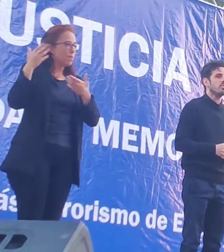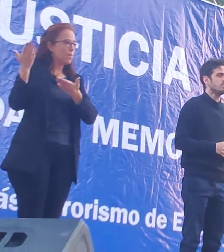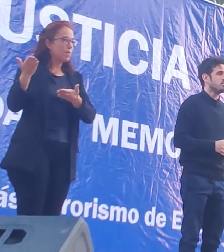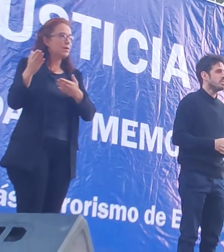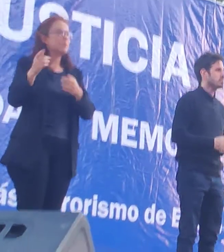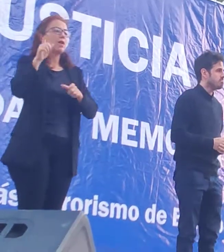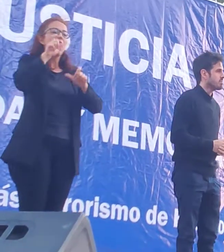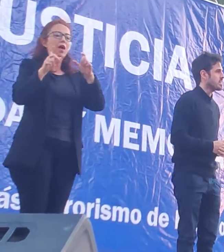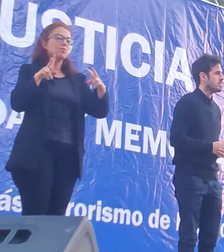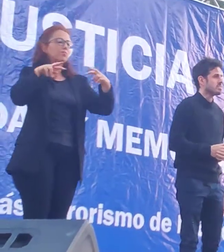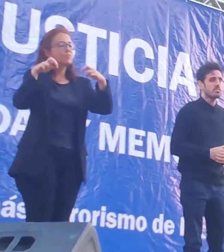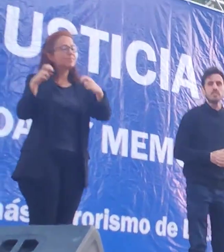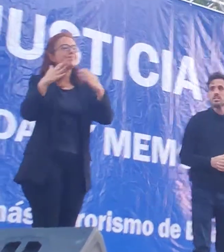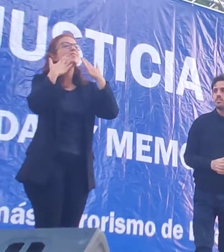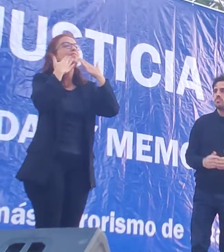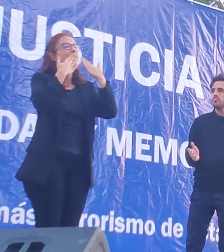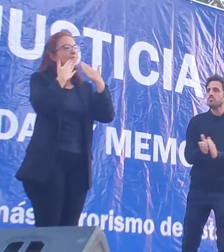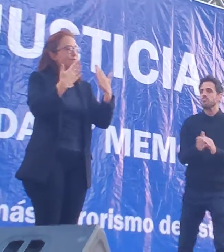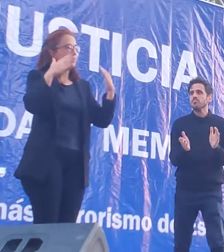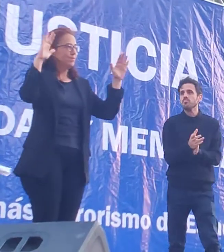de reunión. Gracias.